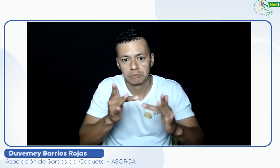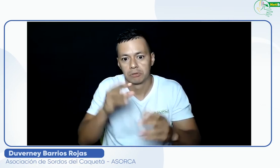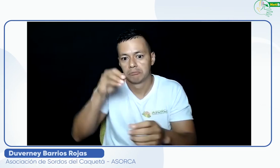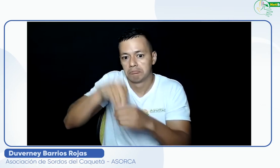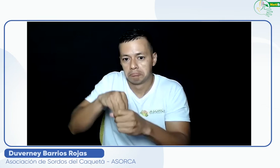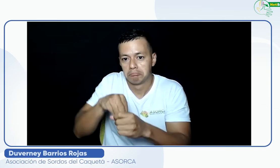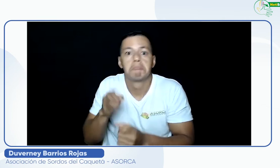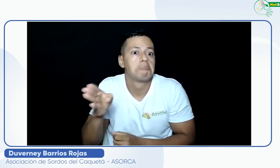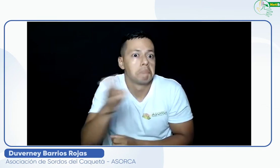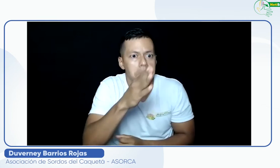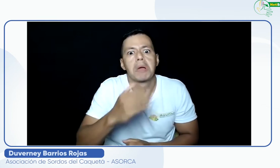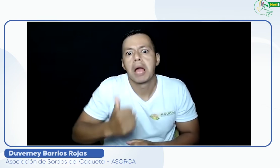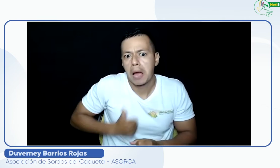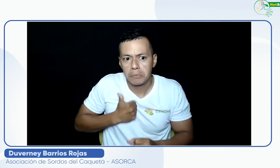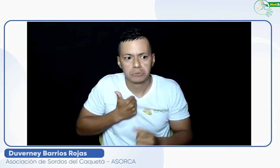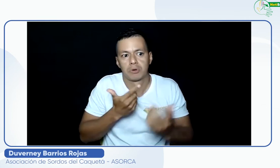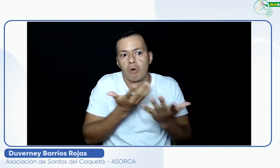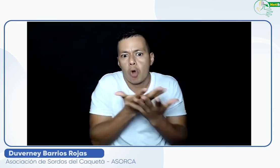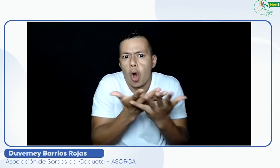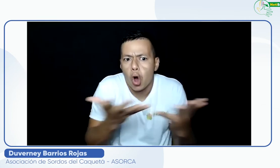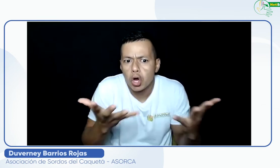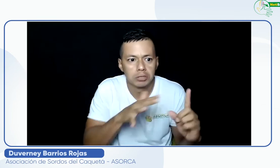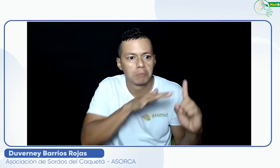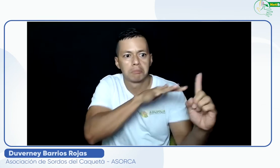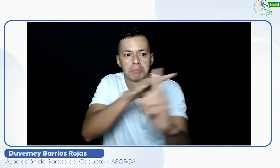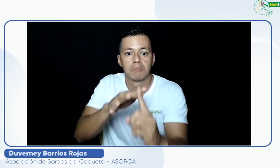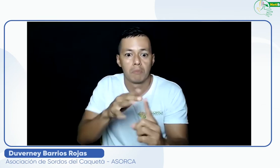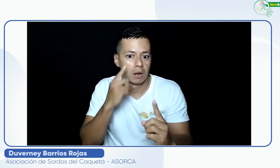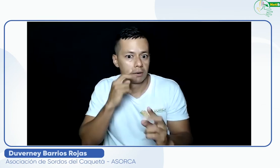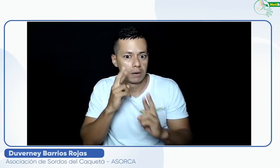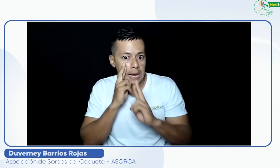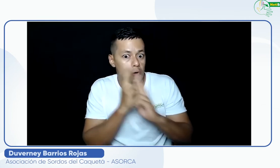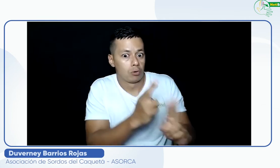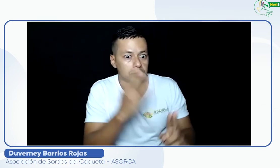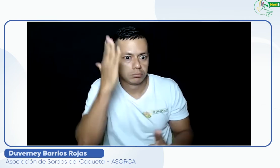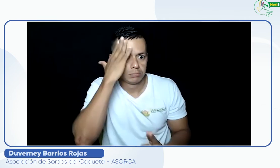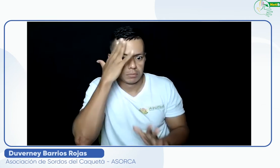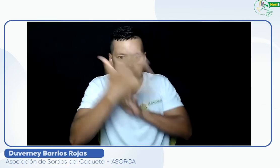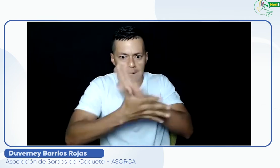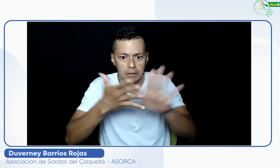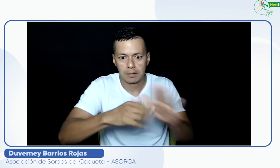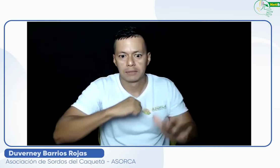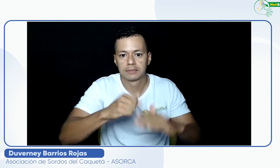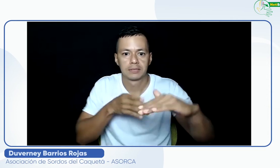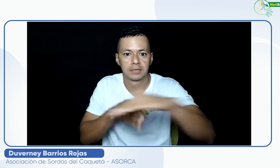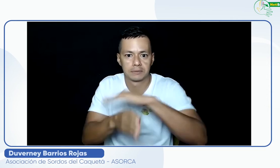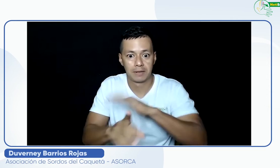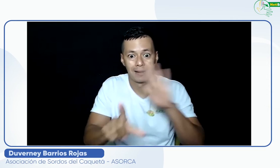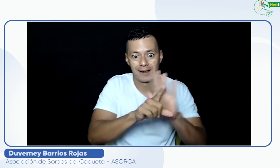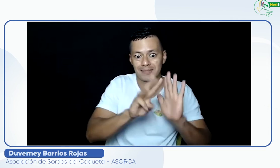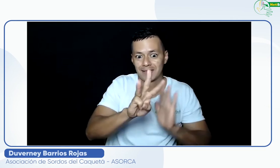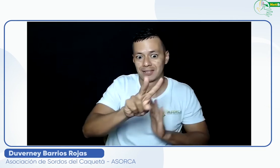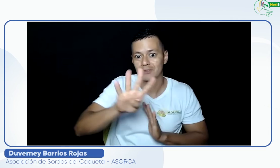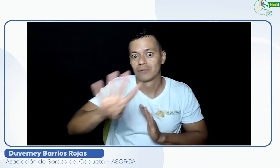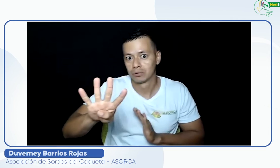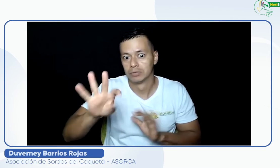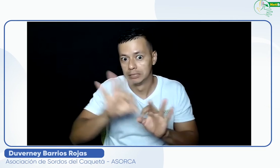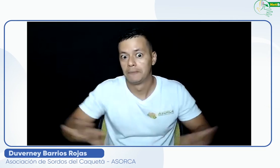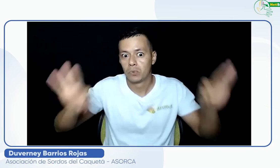del reconocimiento de la lengua de señas y de nuestro derecho a la accesibilidad enmarcado en la ley 324. Es importante visibilizar nuestra lengua,